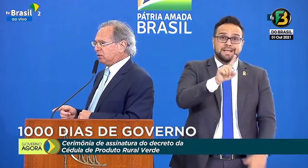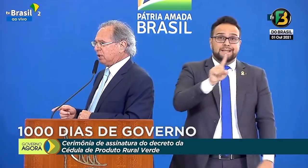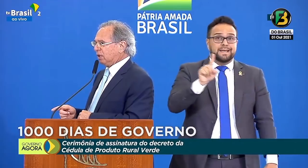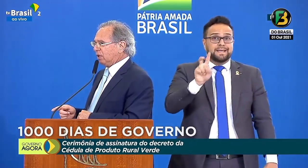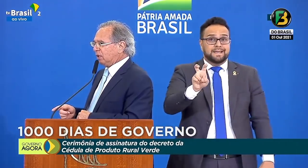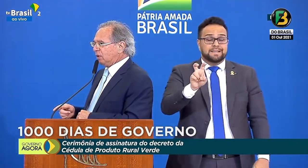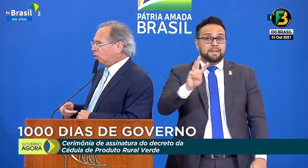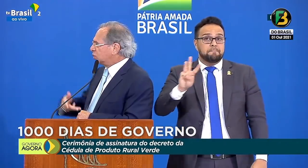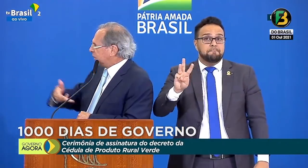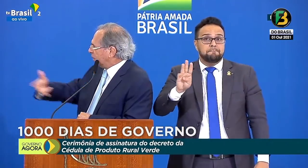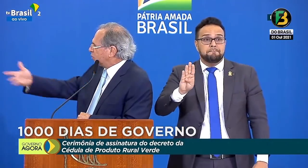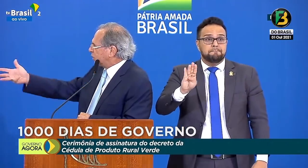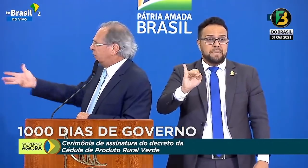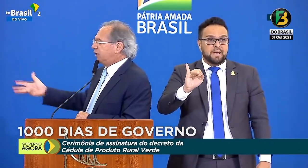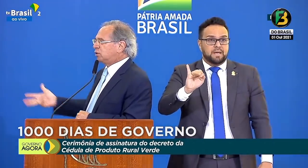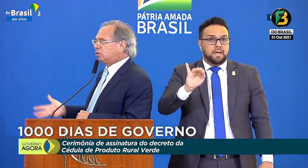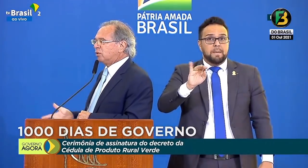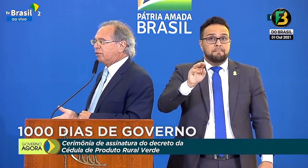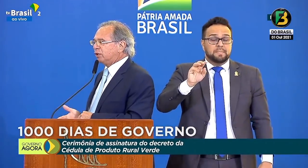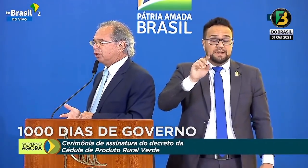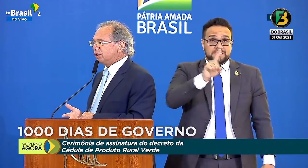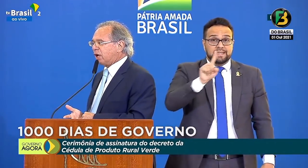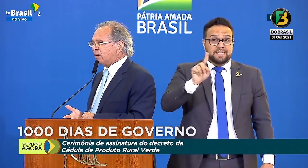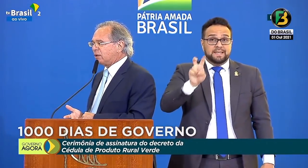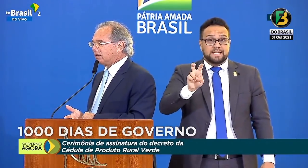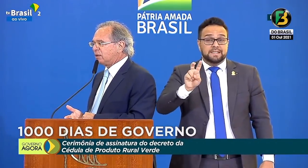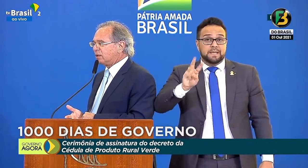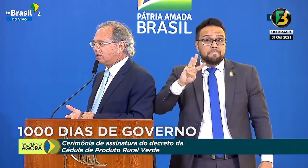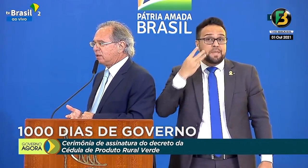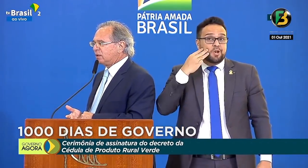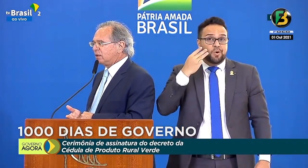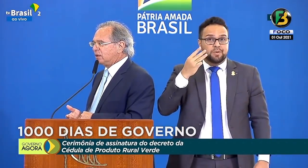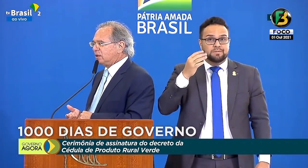brasileiros usando os serviços do governo digital.